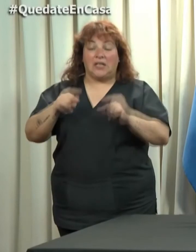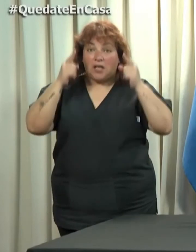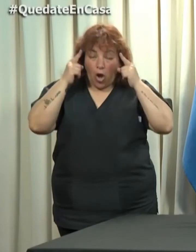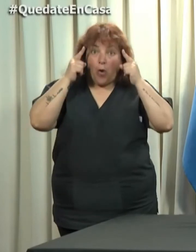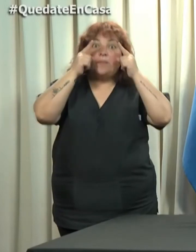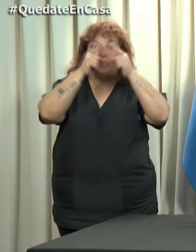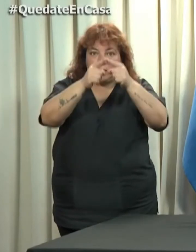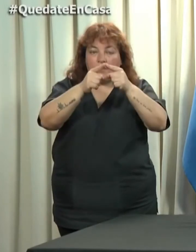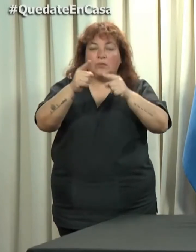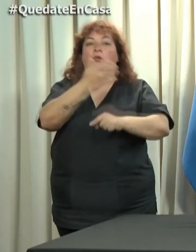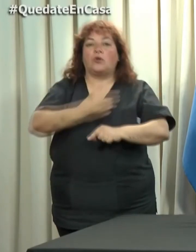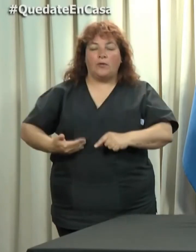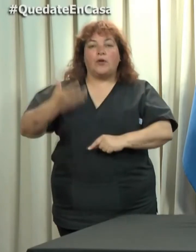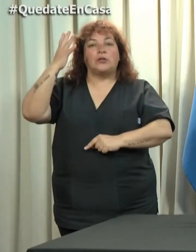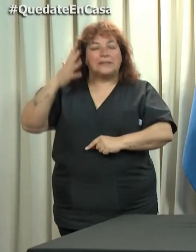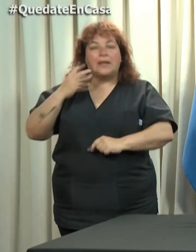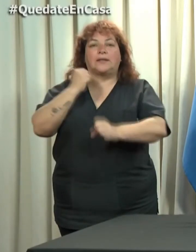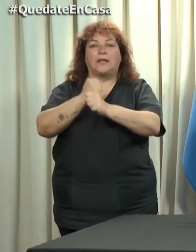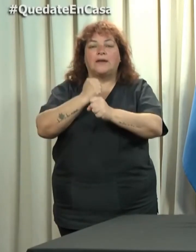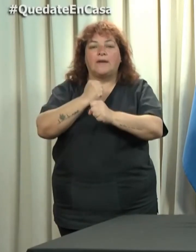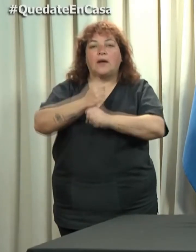y que ha planteado el gobernador de estar ya trabajando en un plan post-pandemia.